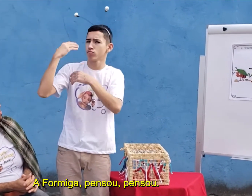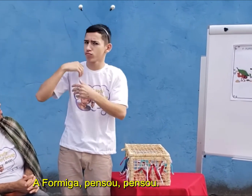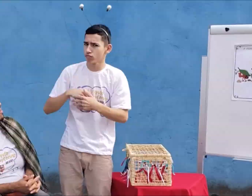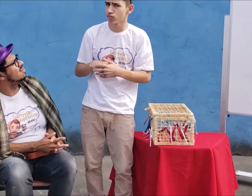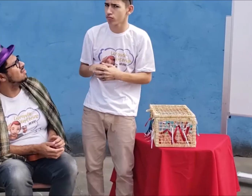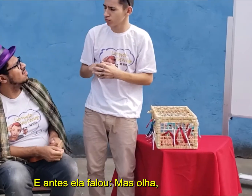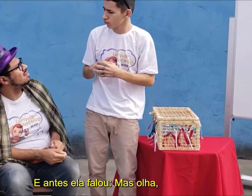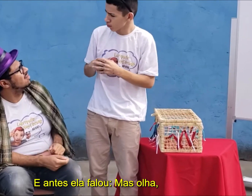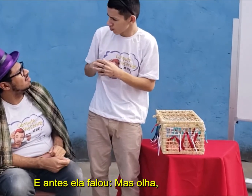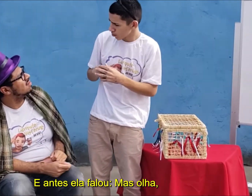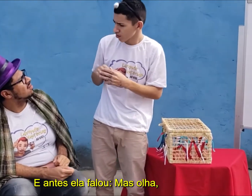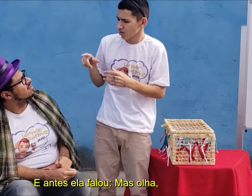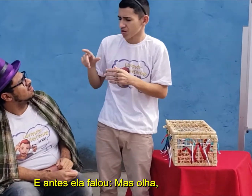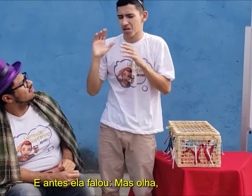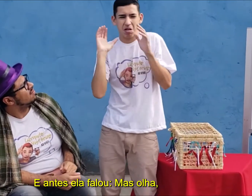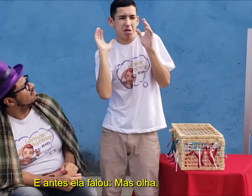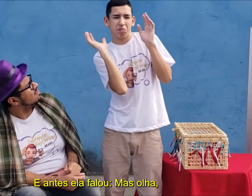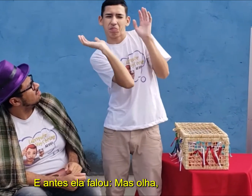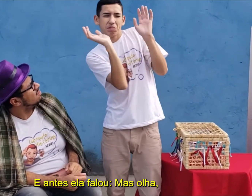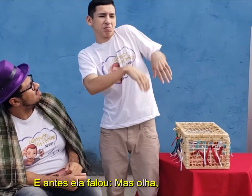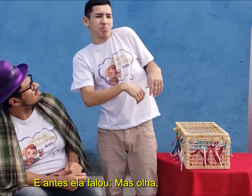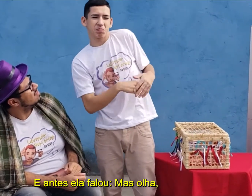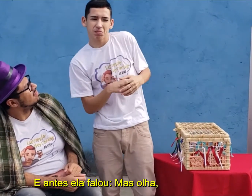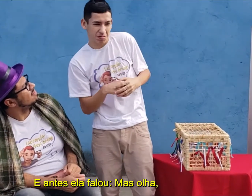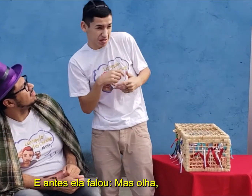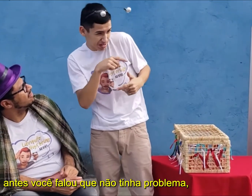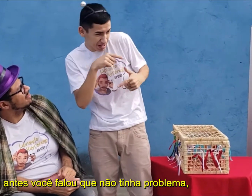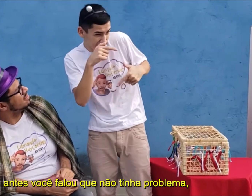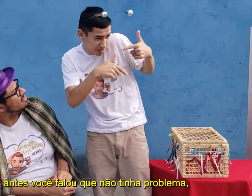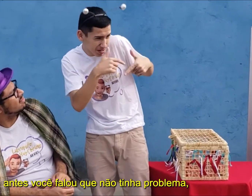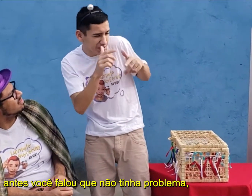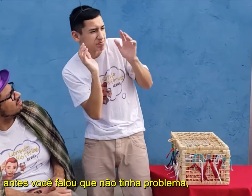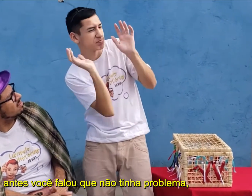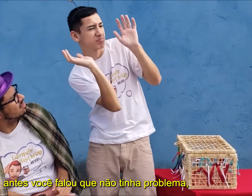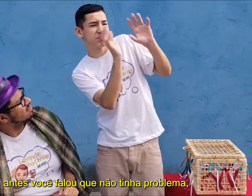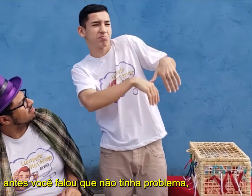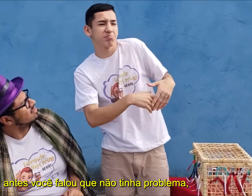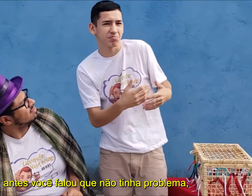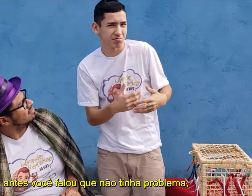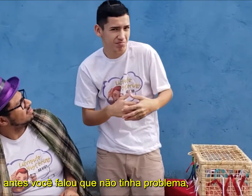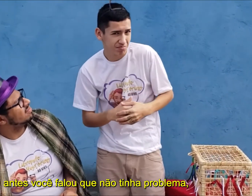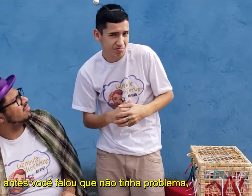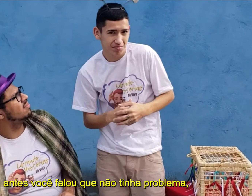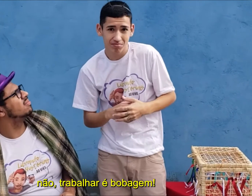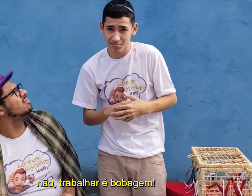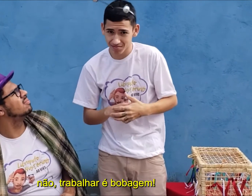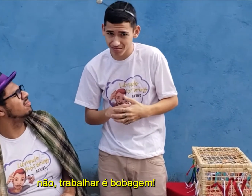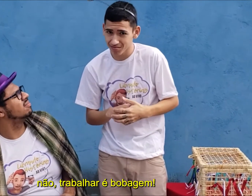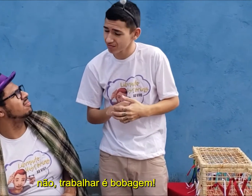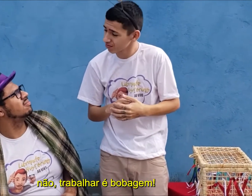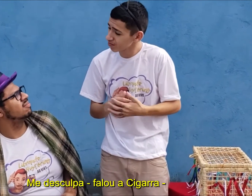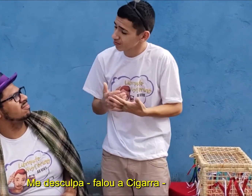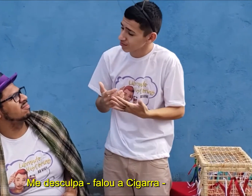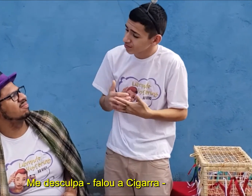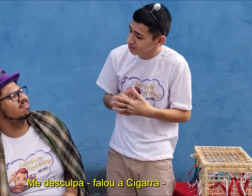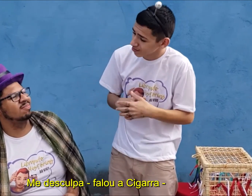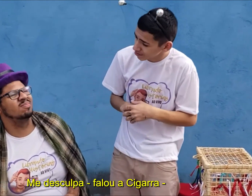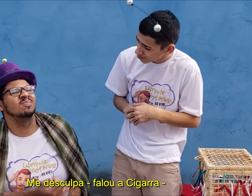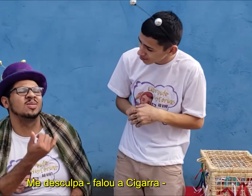pensou. E antes ela falou, mas olha, antes você falou que não tinha problema, não trabalhar,